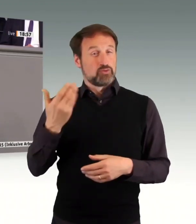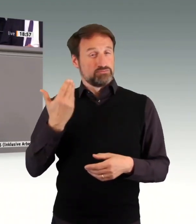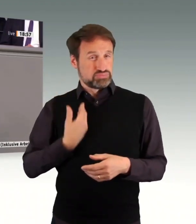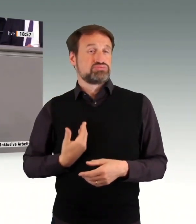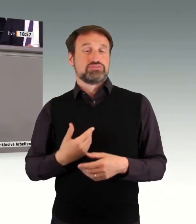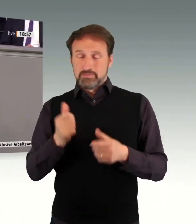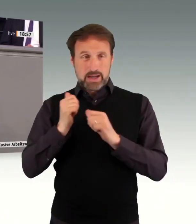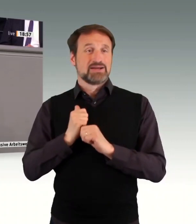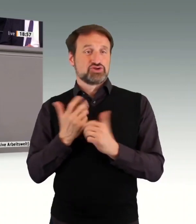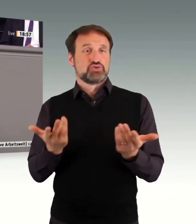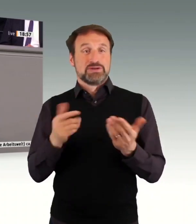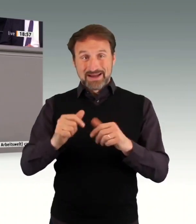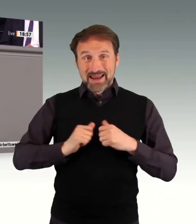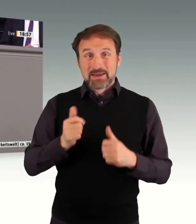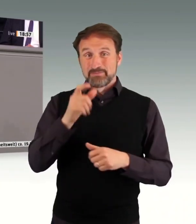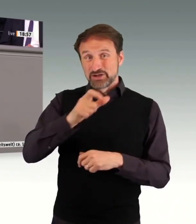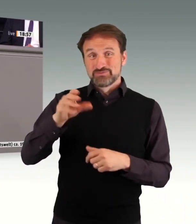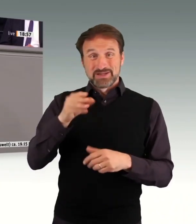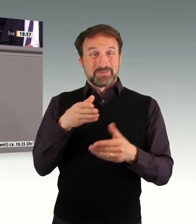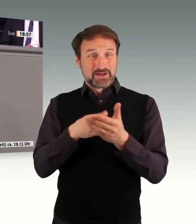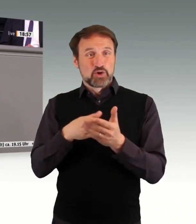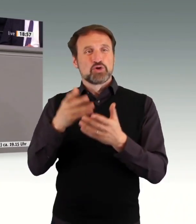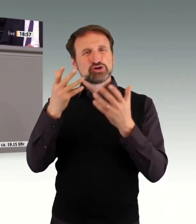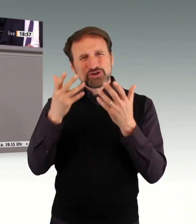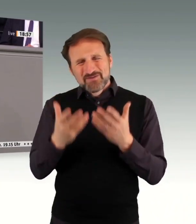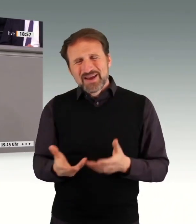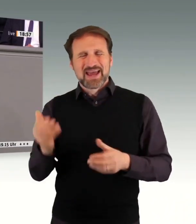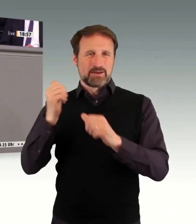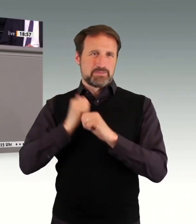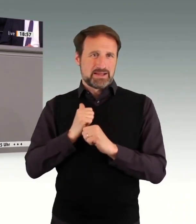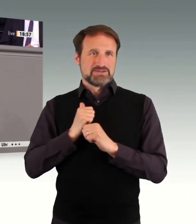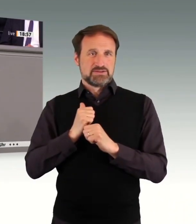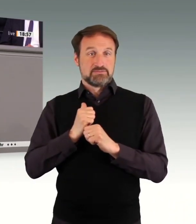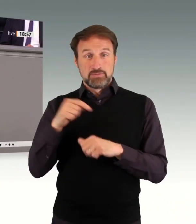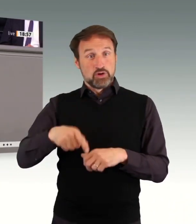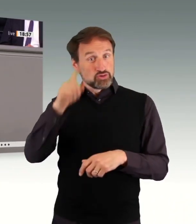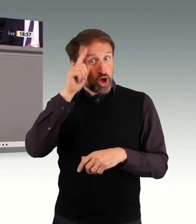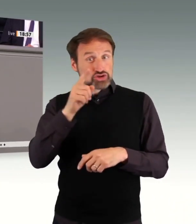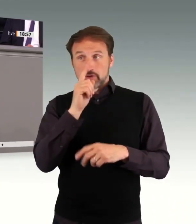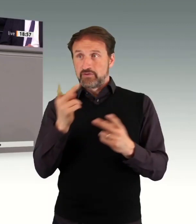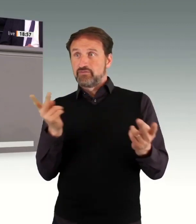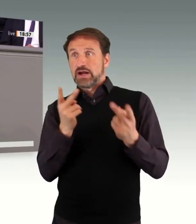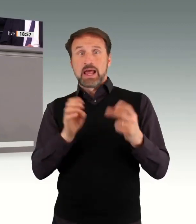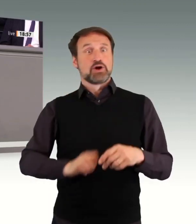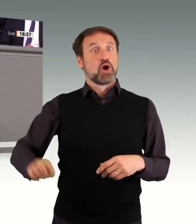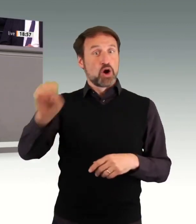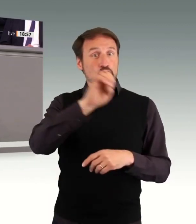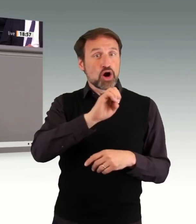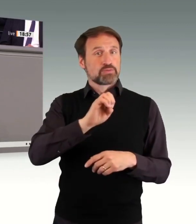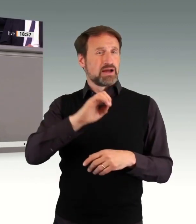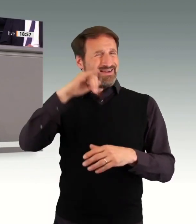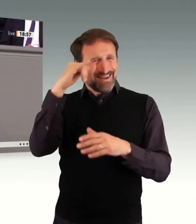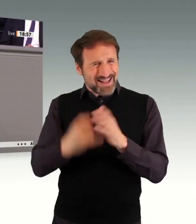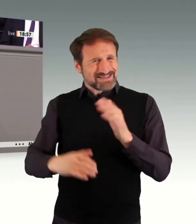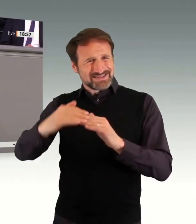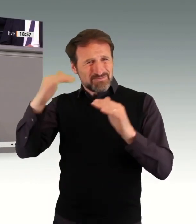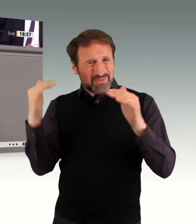Auch hier gibt es also einen grundlegenden Handlungsbedarf. Auch hier könnte man eigentlich mal eine Zeitenwende fordern. Aber das Thema scheint Ihnen